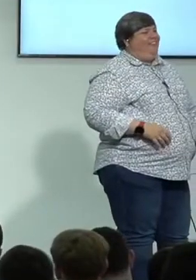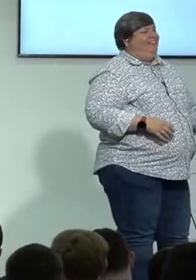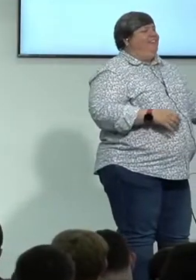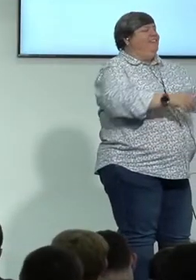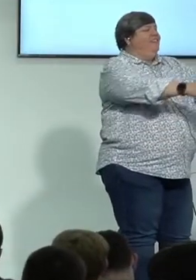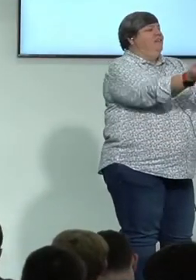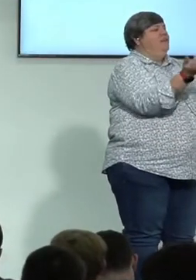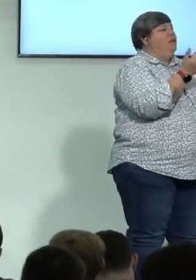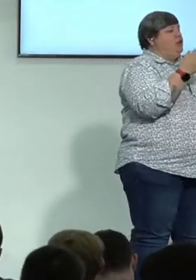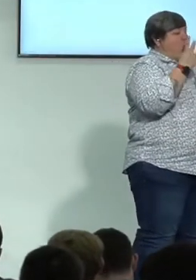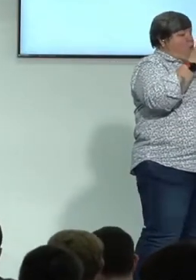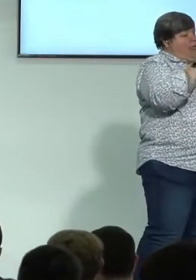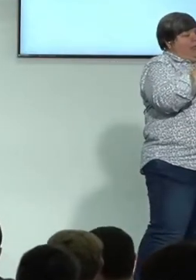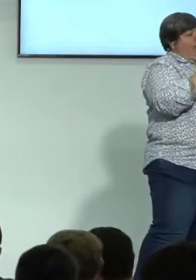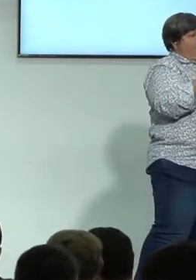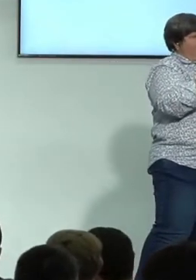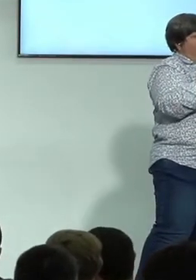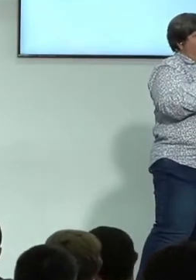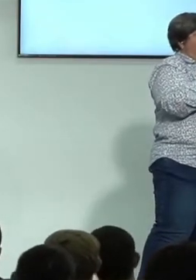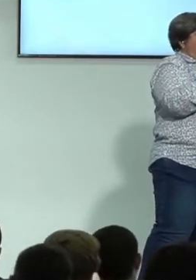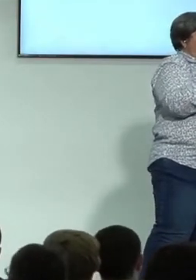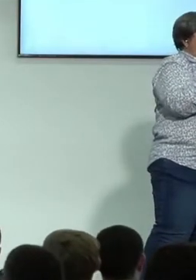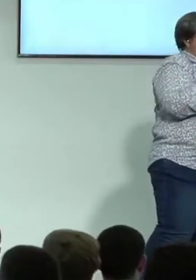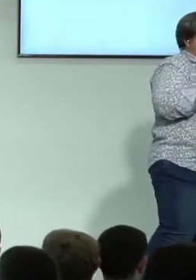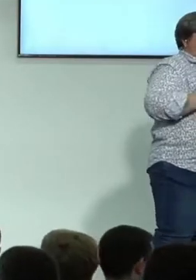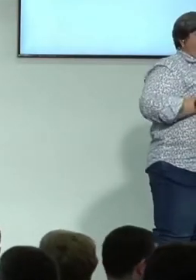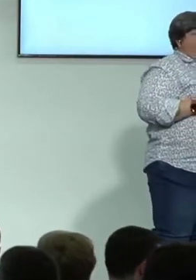So, das twee probleeme, das twee moendelike